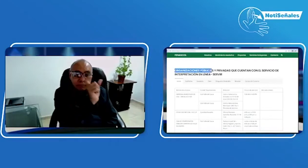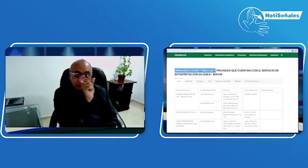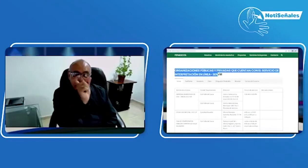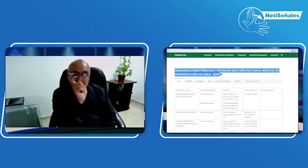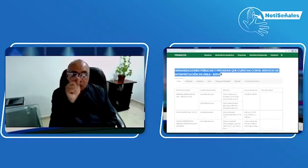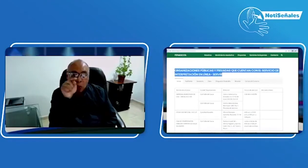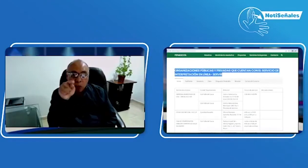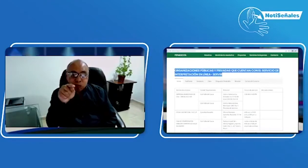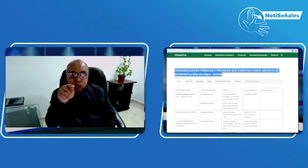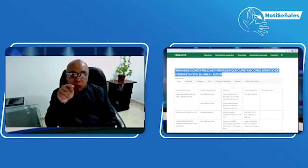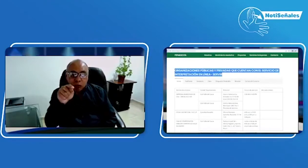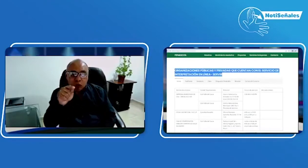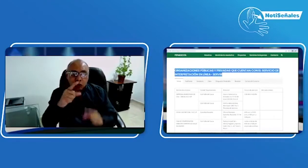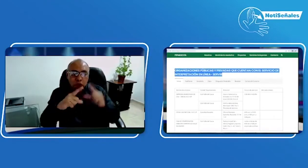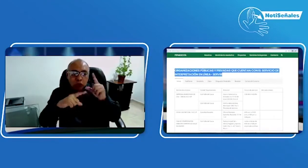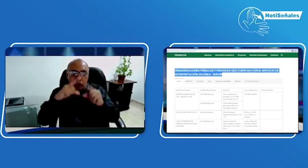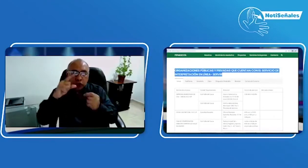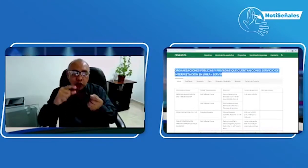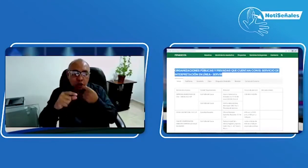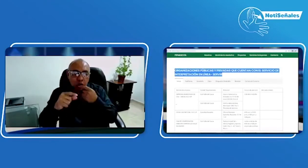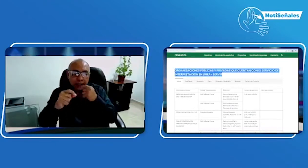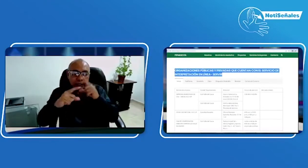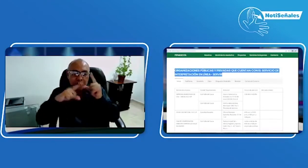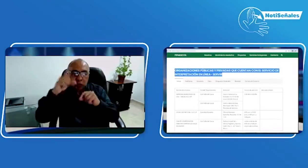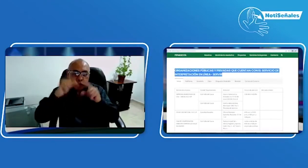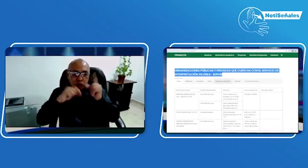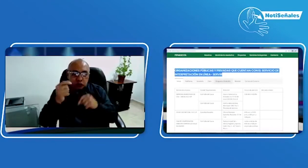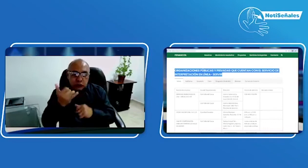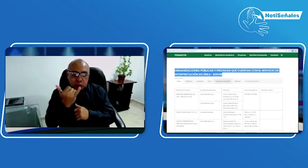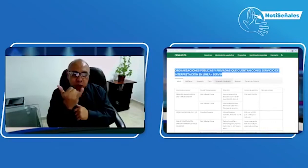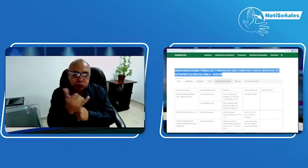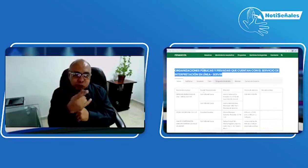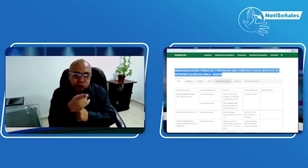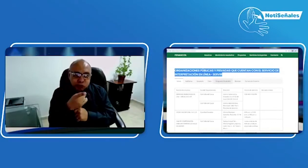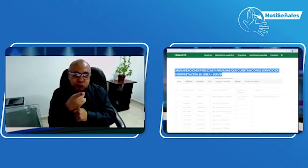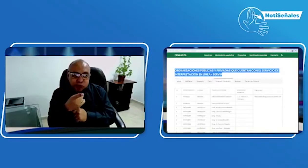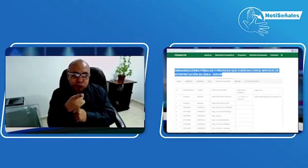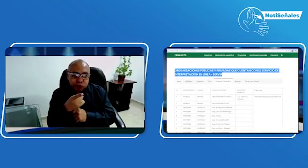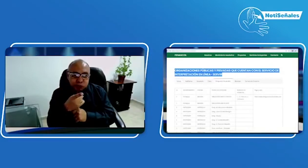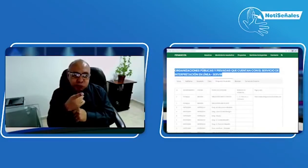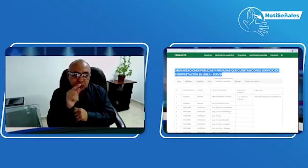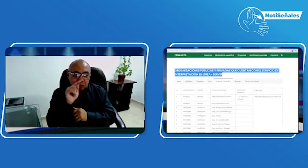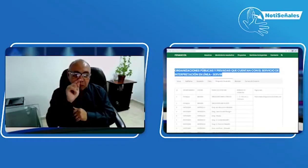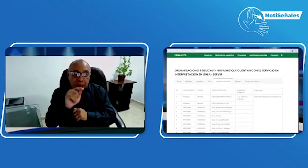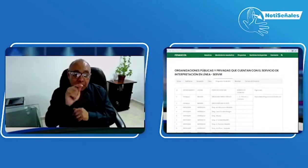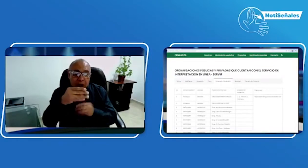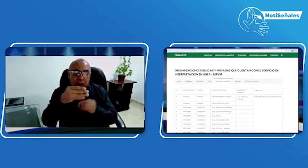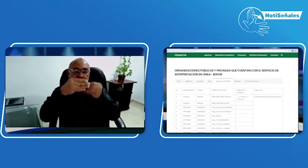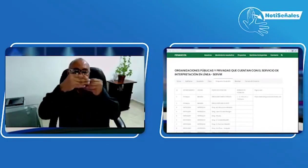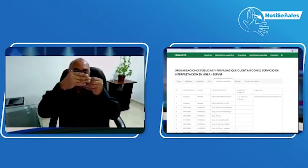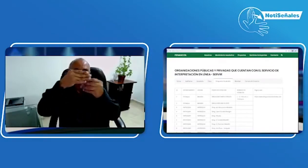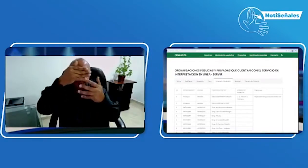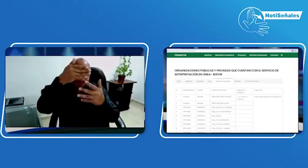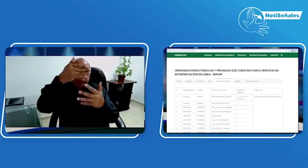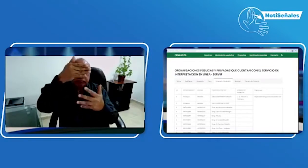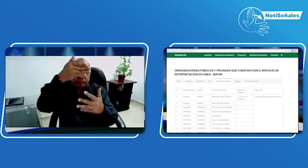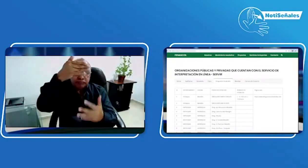Y en cada una de estas columnas, pues, encontrarán la información, por ejemplo, de droguerías con subsidio.